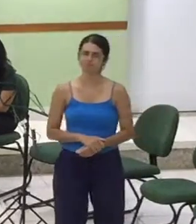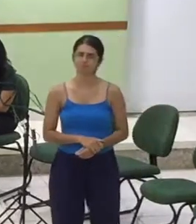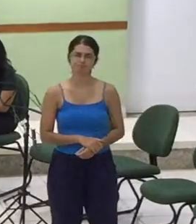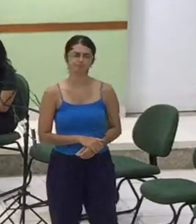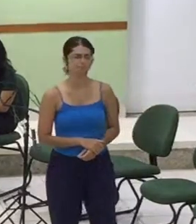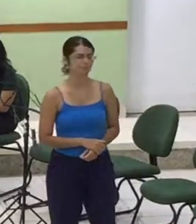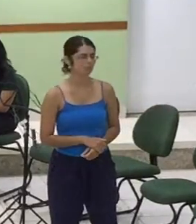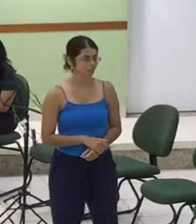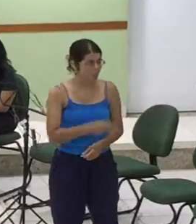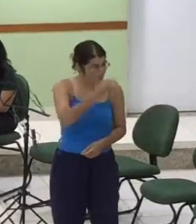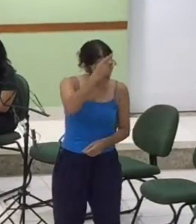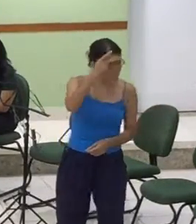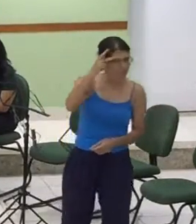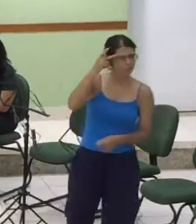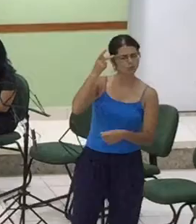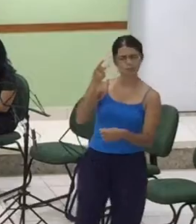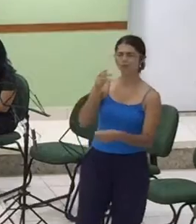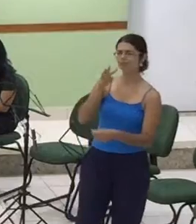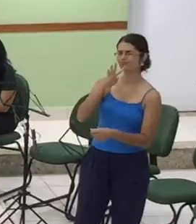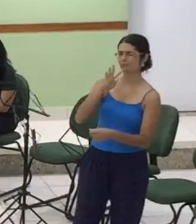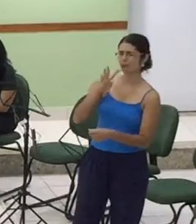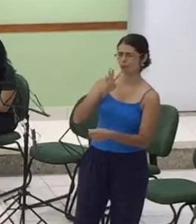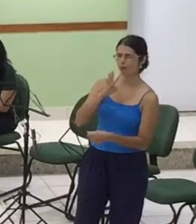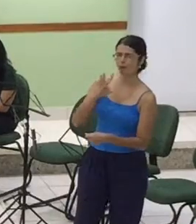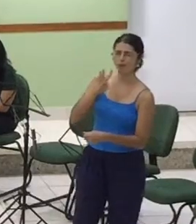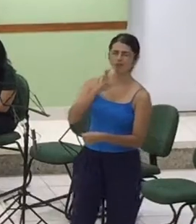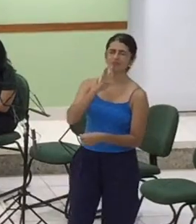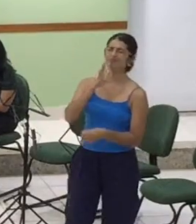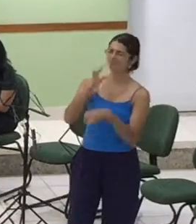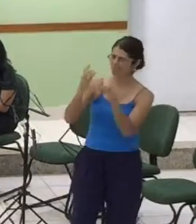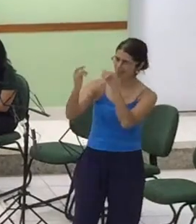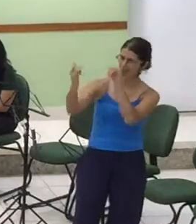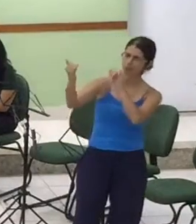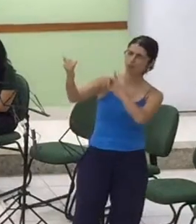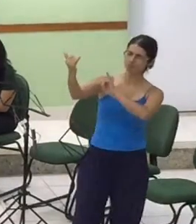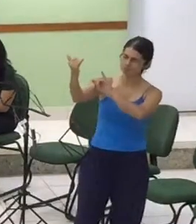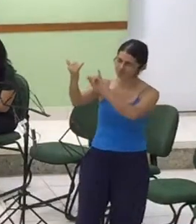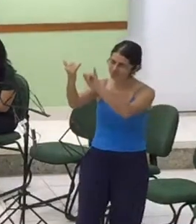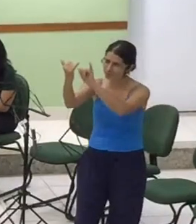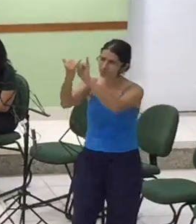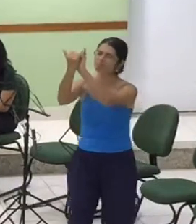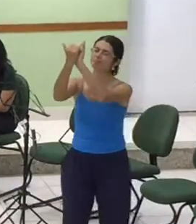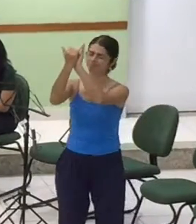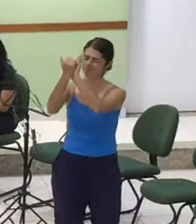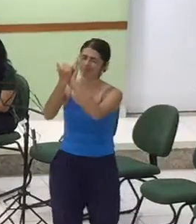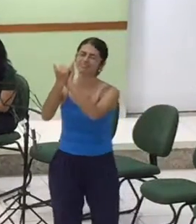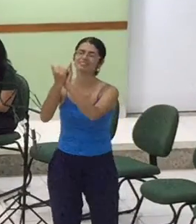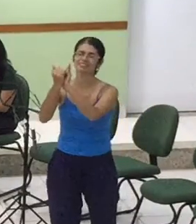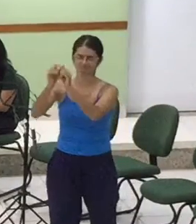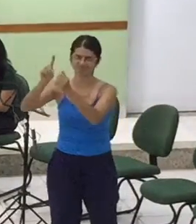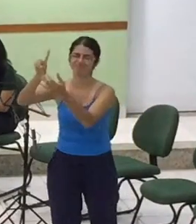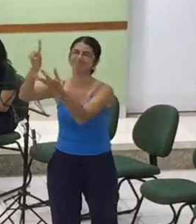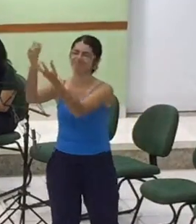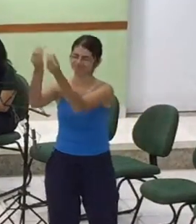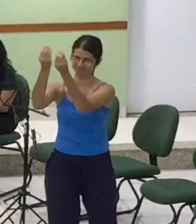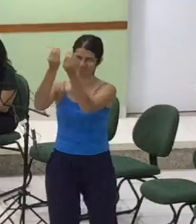quem conhece e agradeça Trope tal que recebeu Me